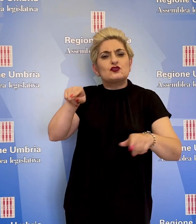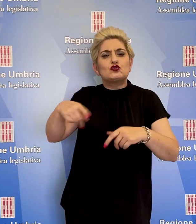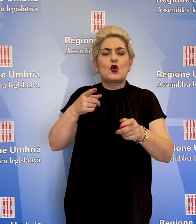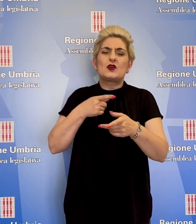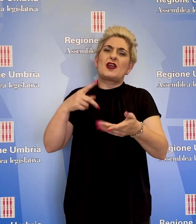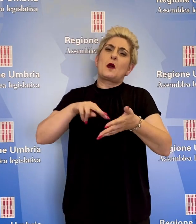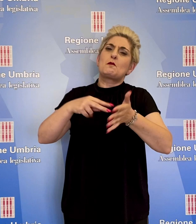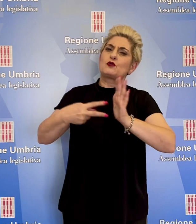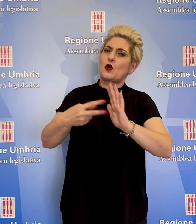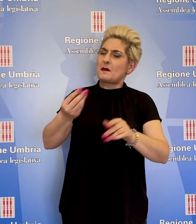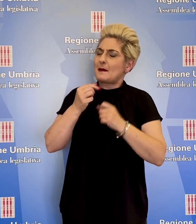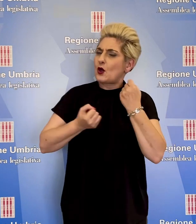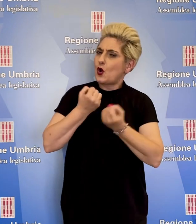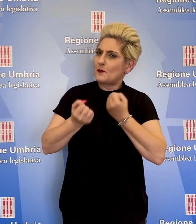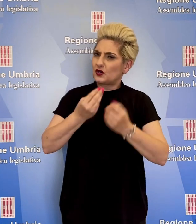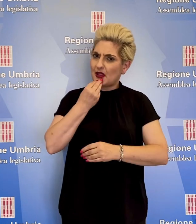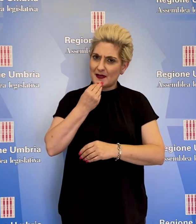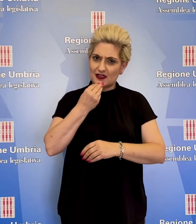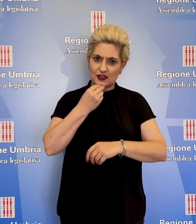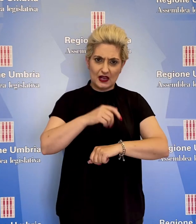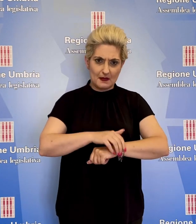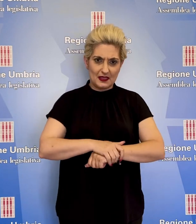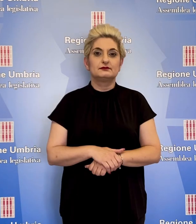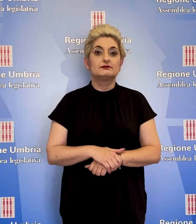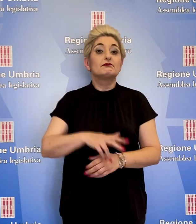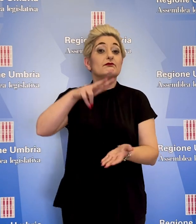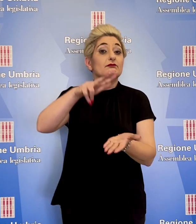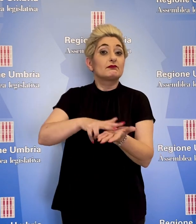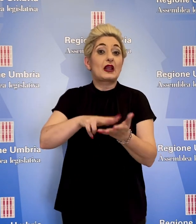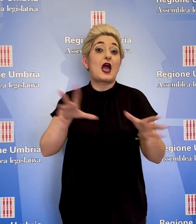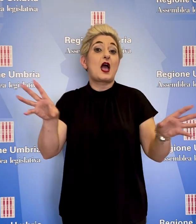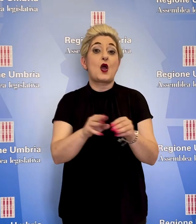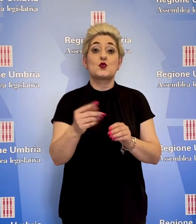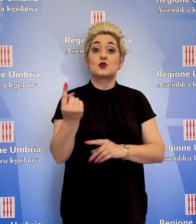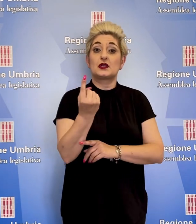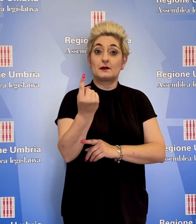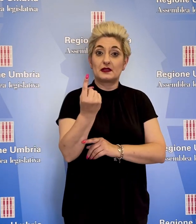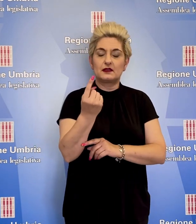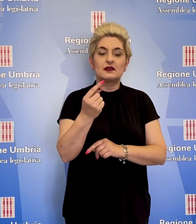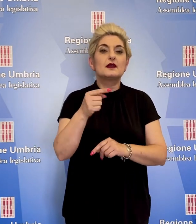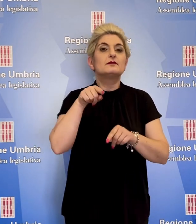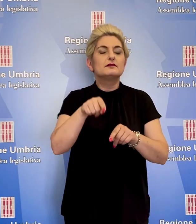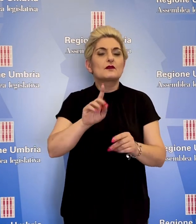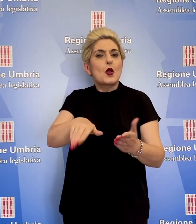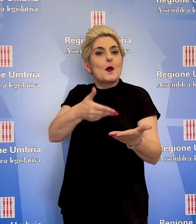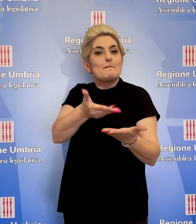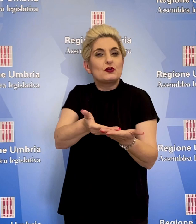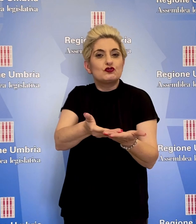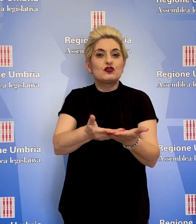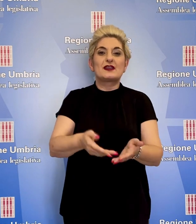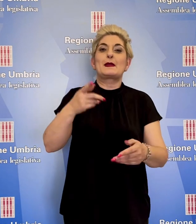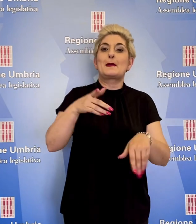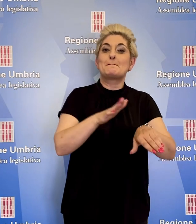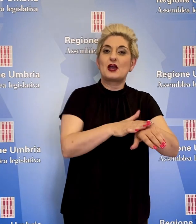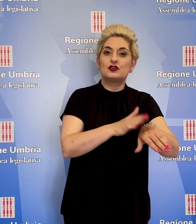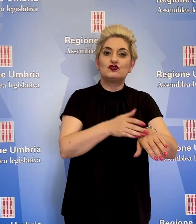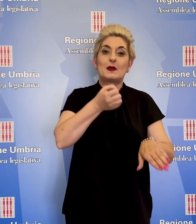affetti da disturbi del comportamento alimentare. Approvata all'unanimità la mozione dei consiglieri Valerio Mancini, Stefano